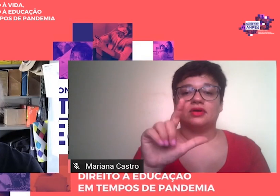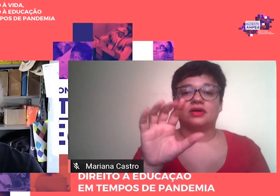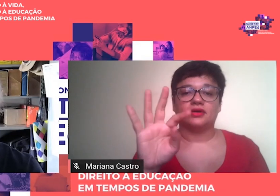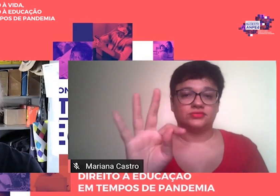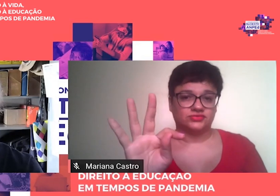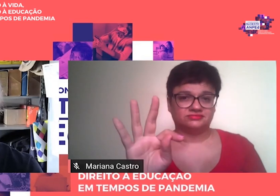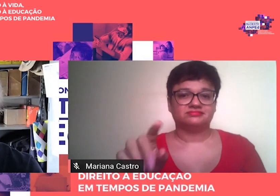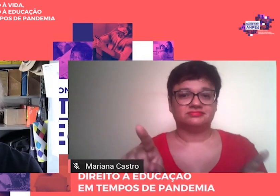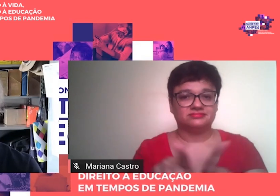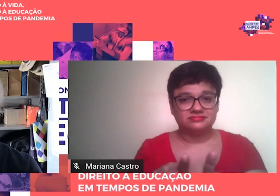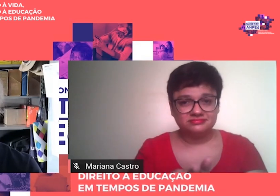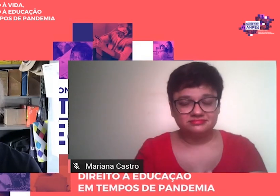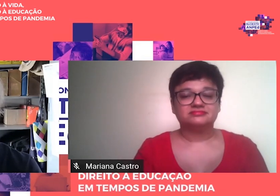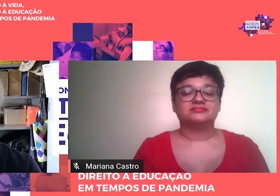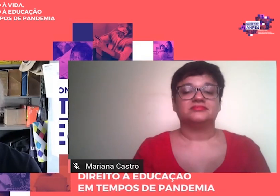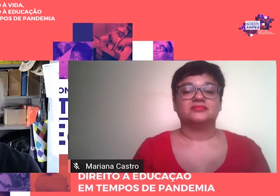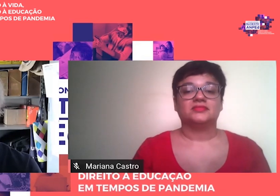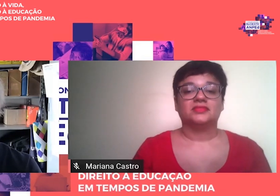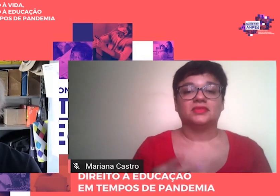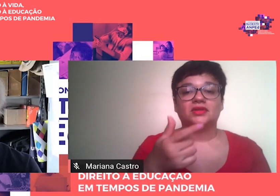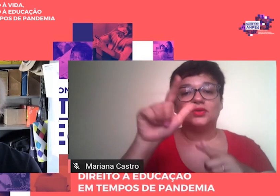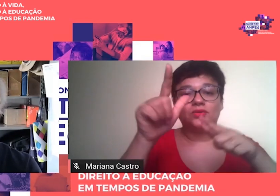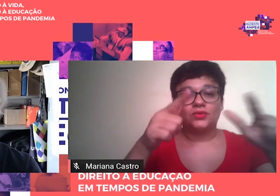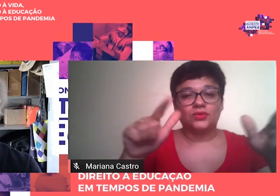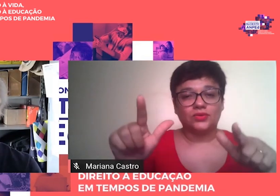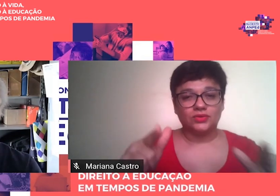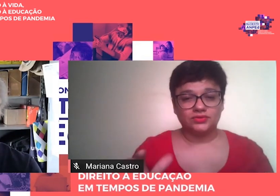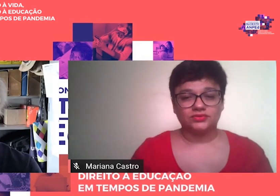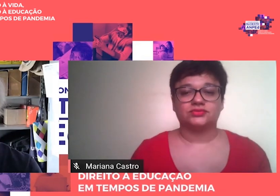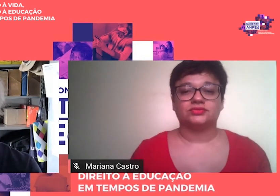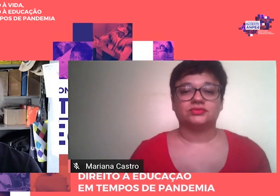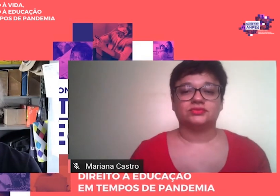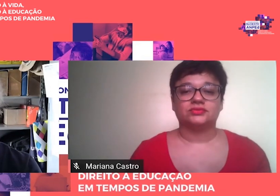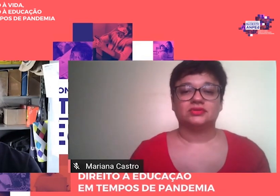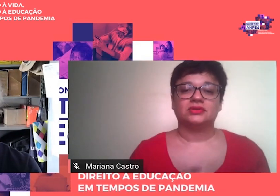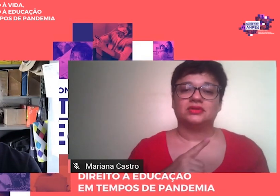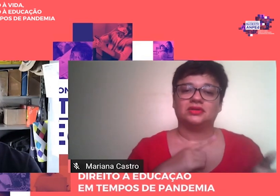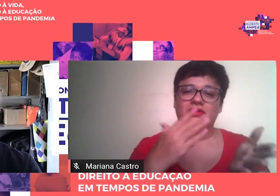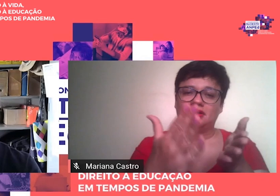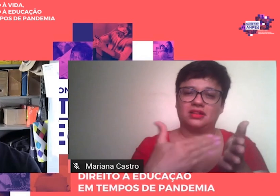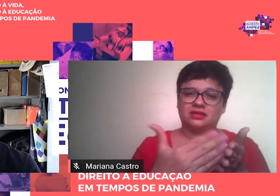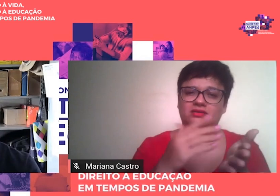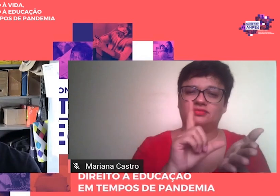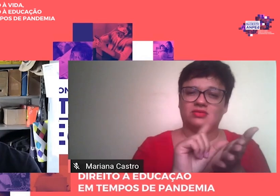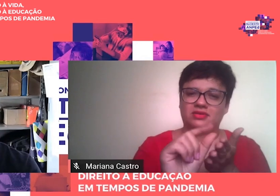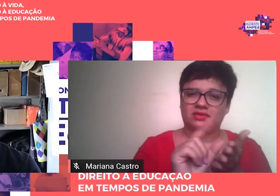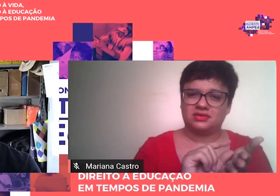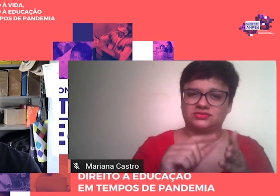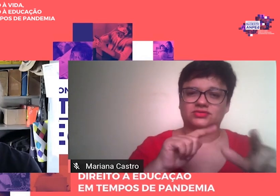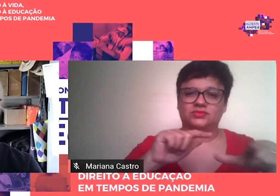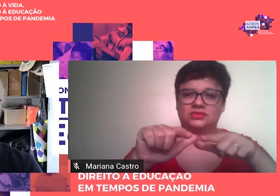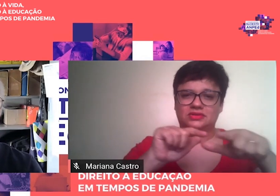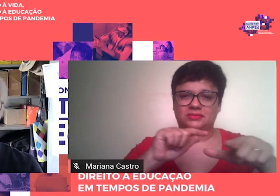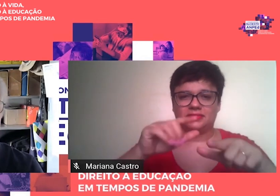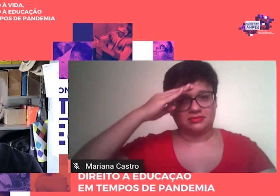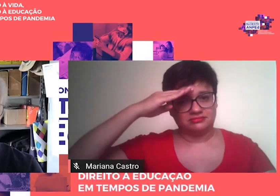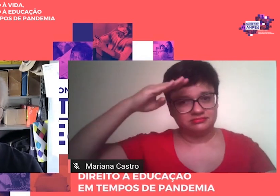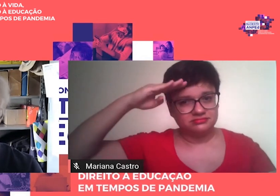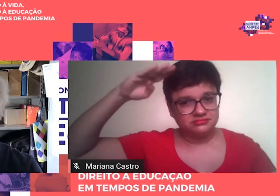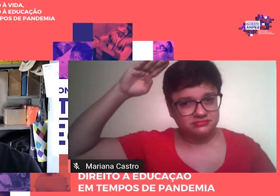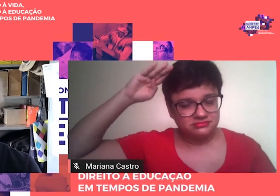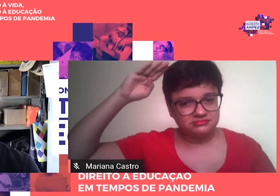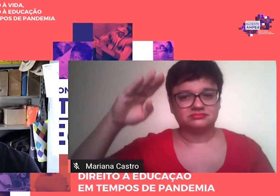os surtos de citações daqueles e destes em livros, artigos e trabalhos acadêmicos. tese,